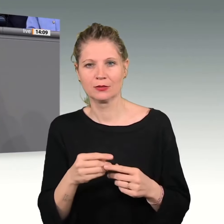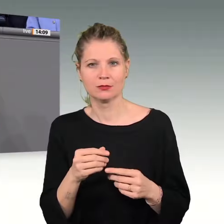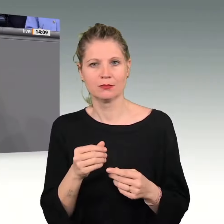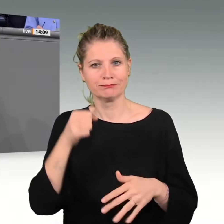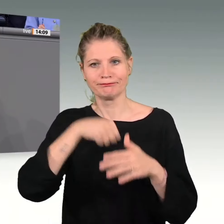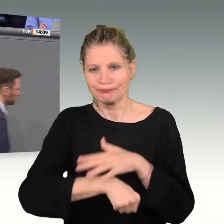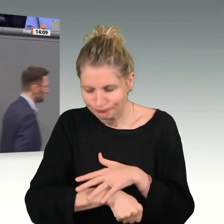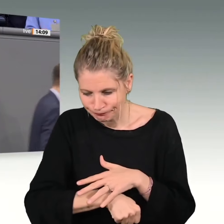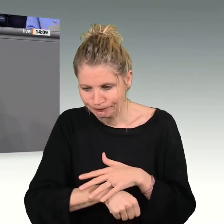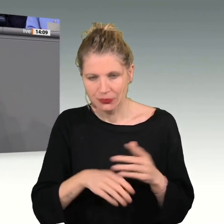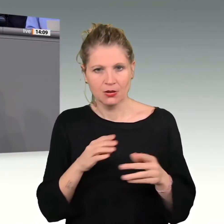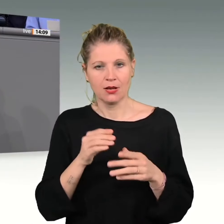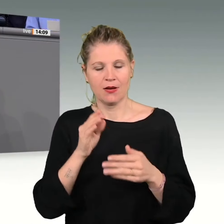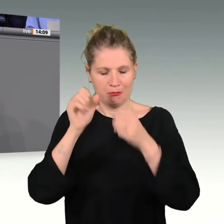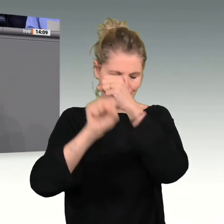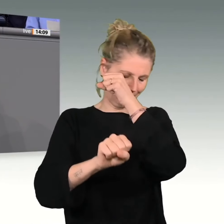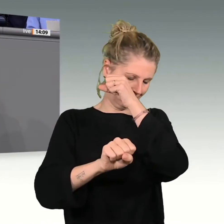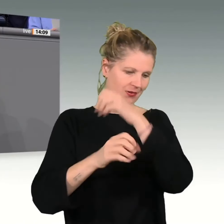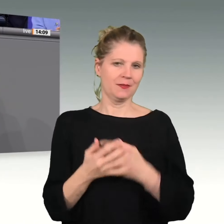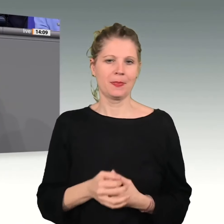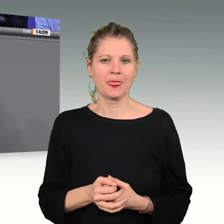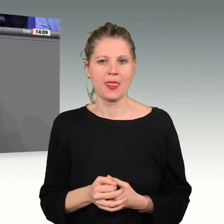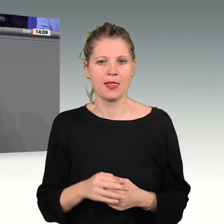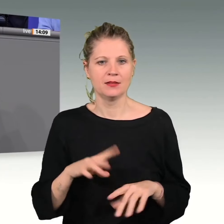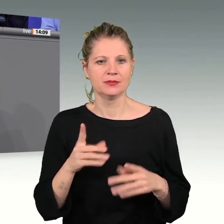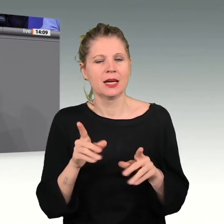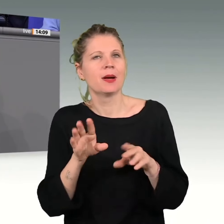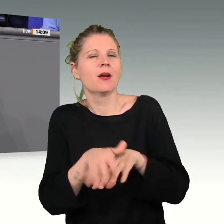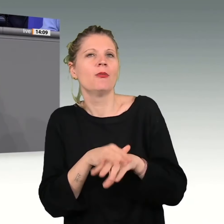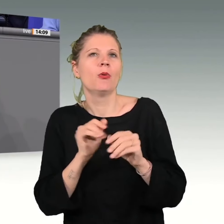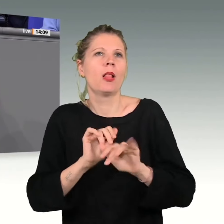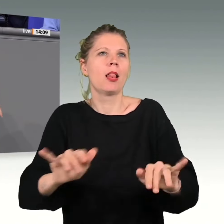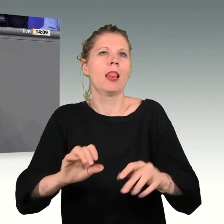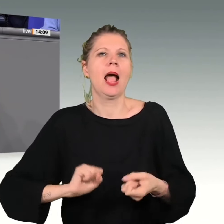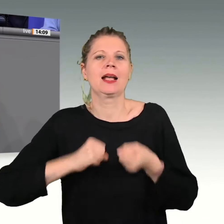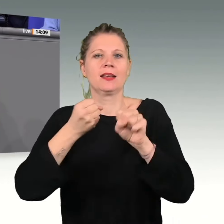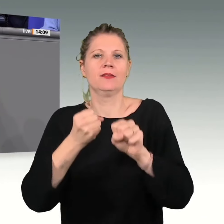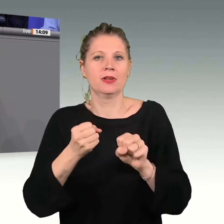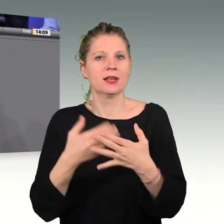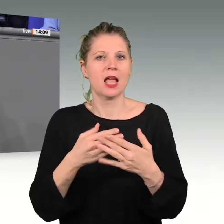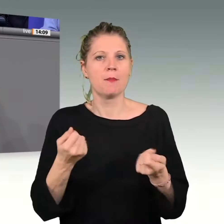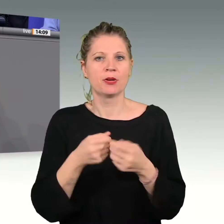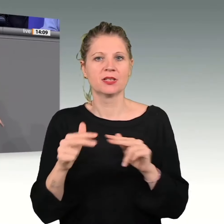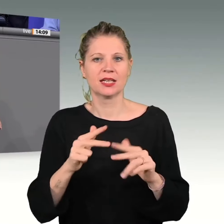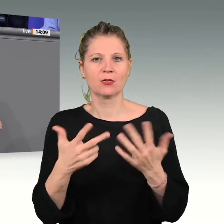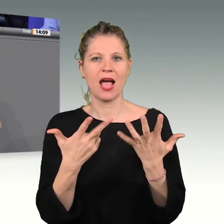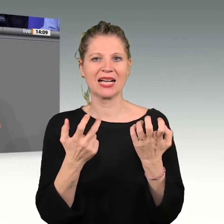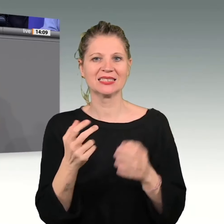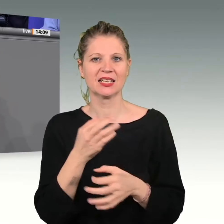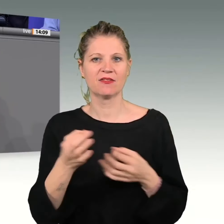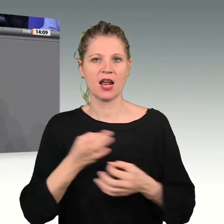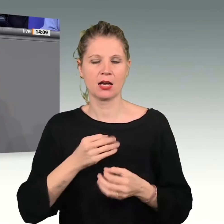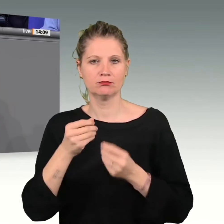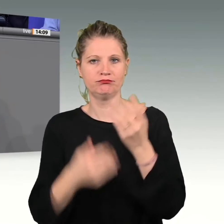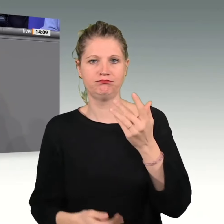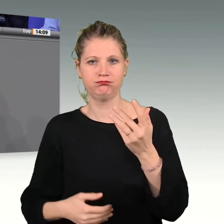in den Sand stecken. Und um Aktivität zu simulieren, haben sie der Bundesregierung 80 Fragen gestellt. Wenn man die Unterfragen